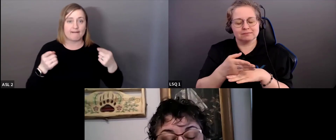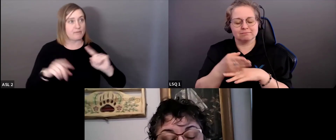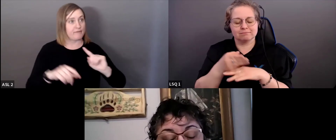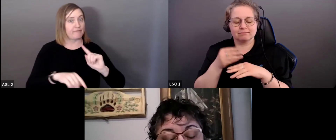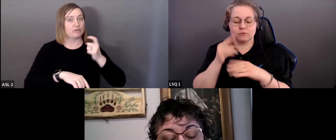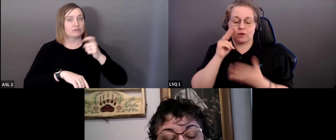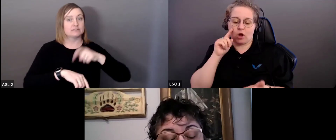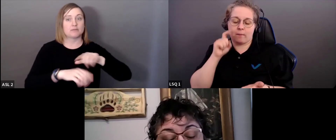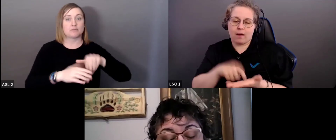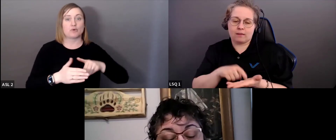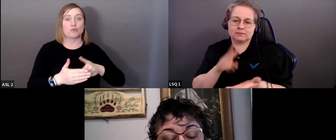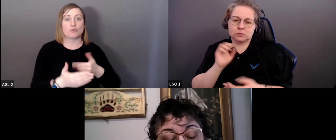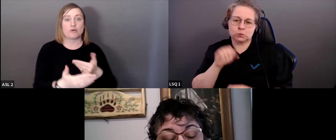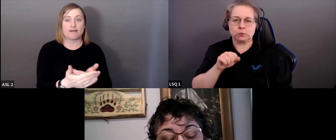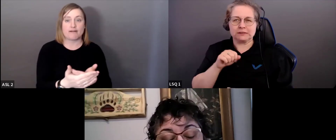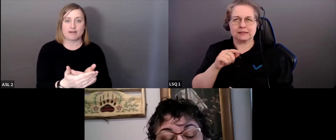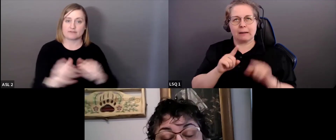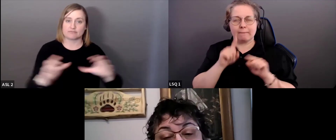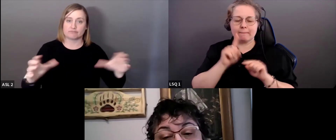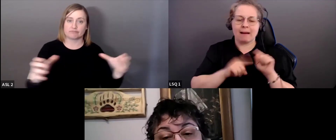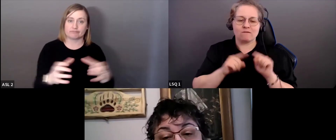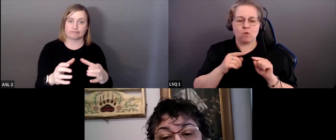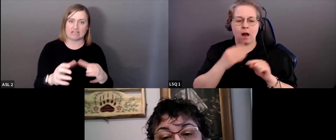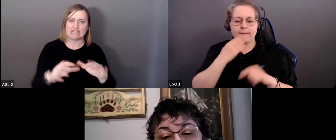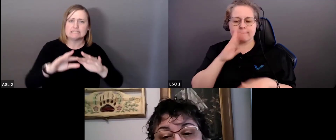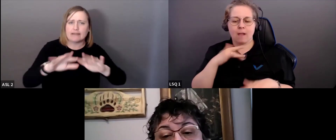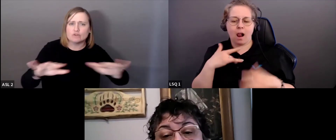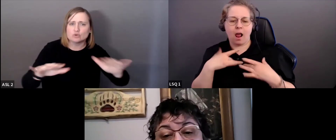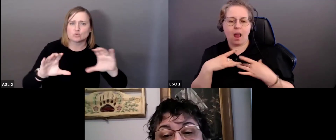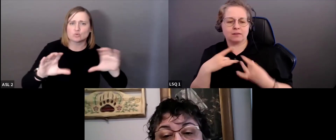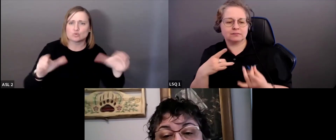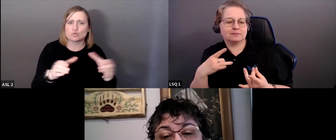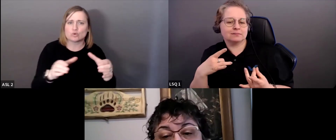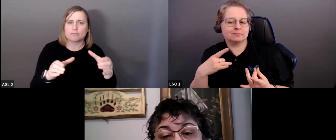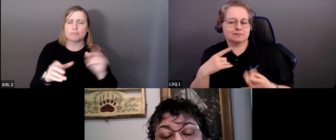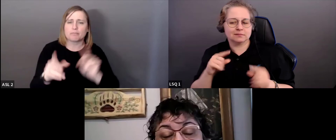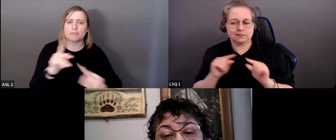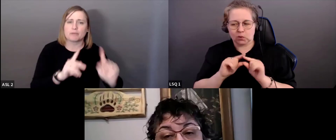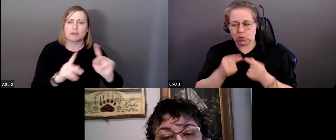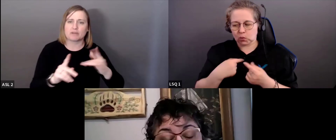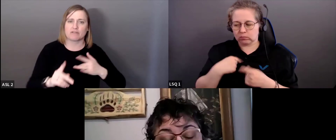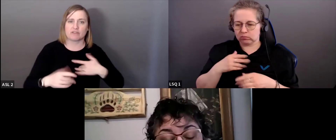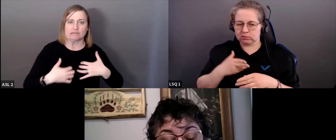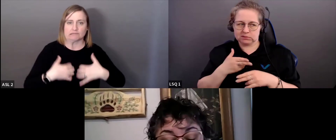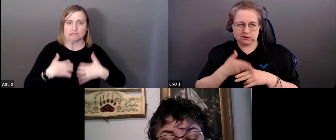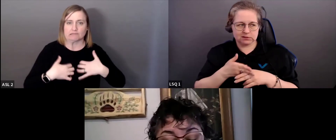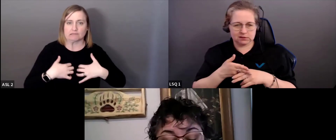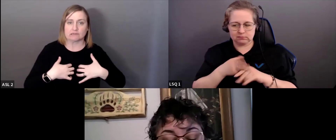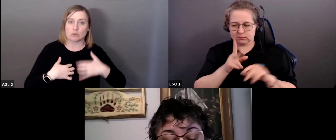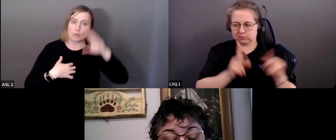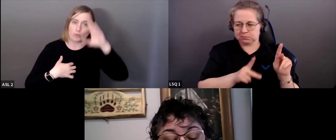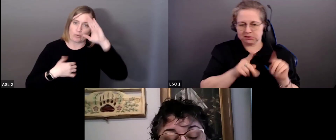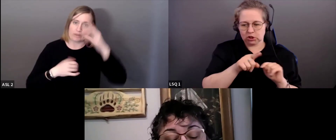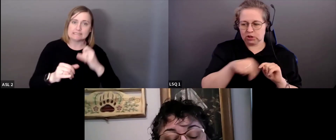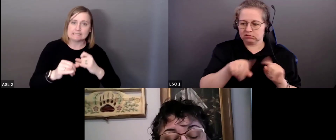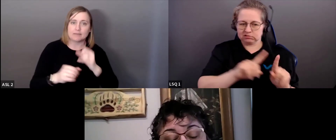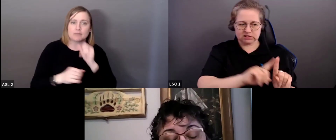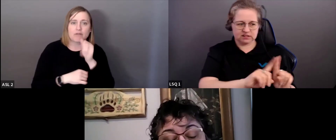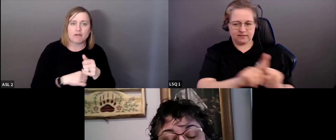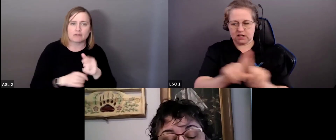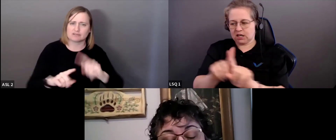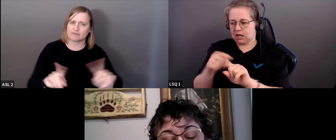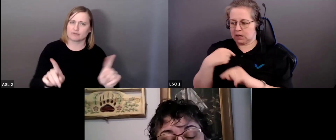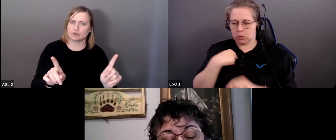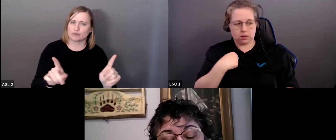peu mal à l'aise lorsque vous êtes arrivé dans un groupe de gens très différents de